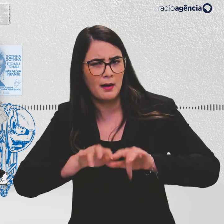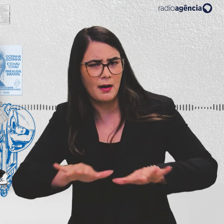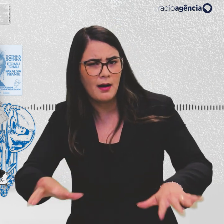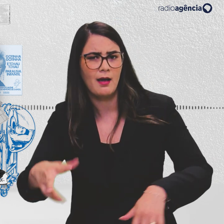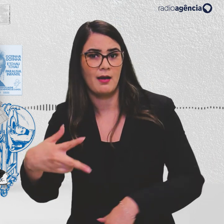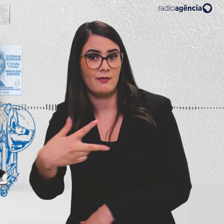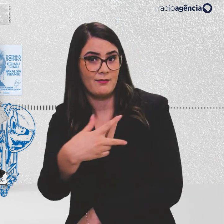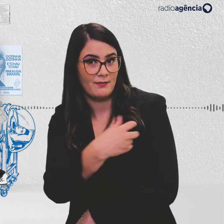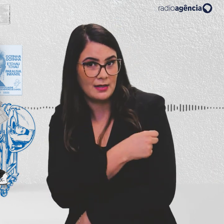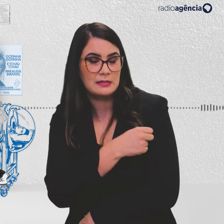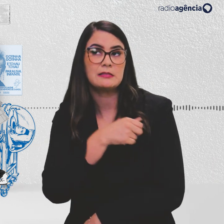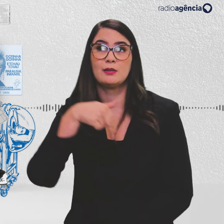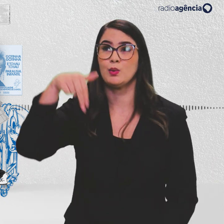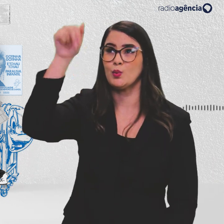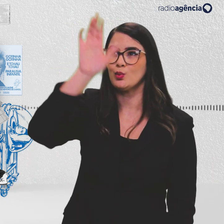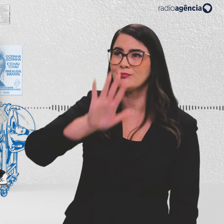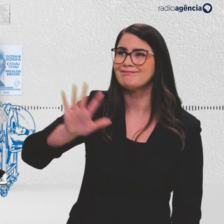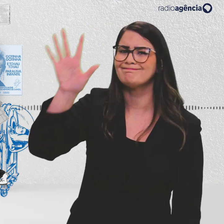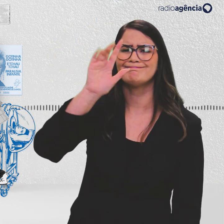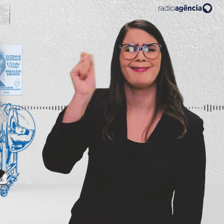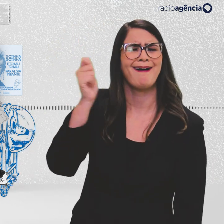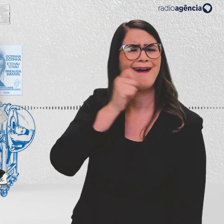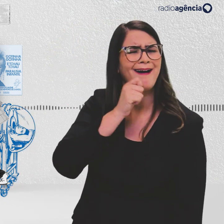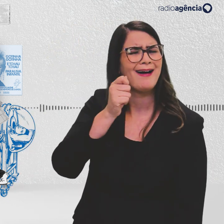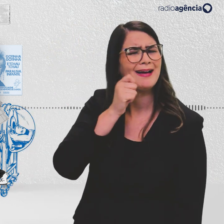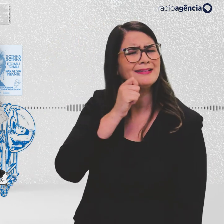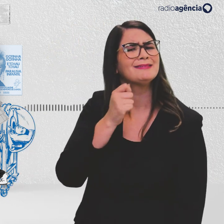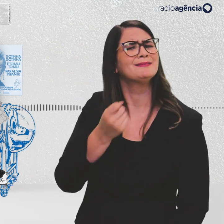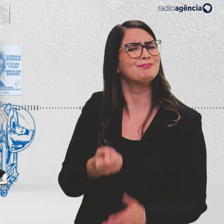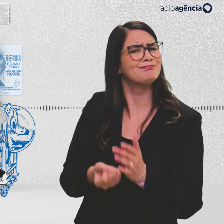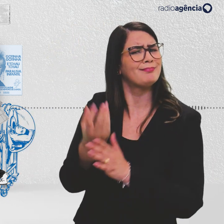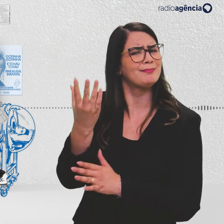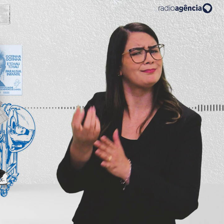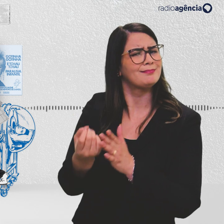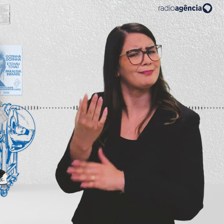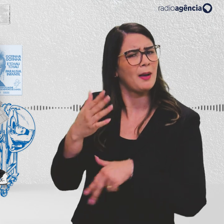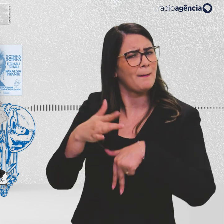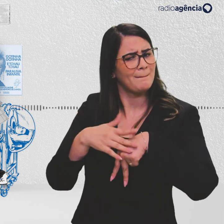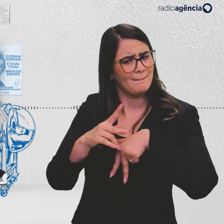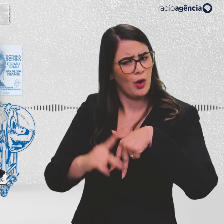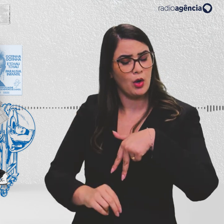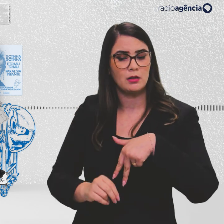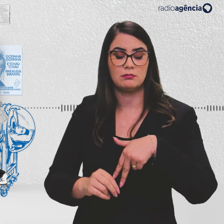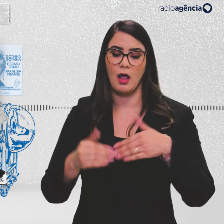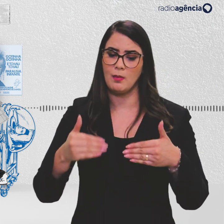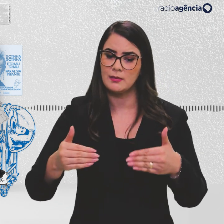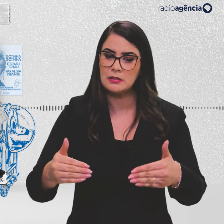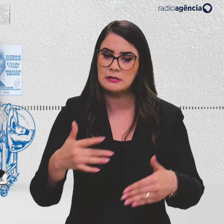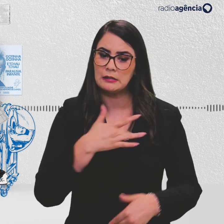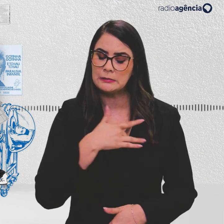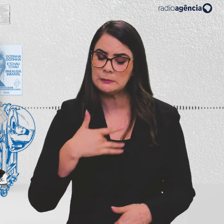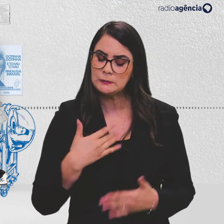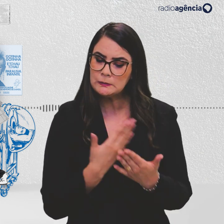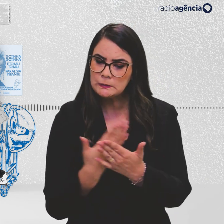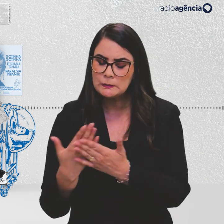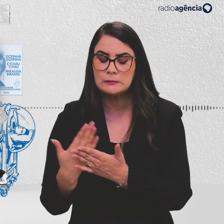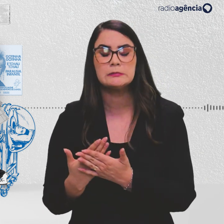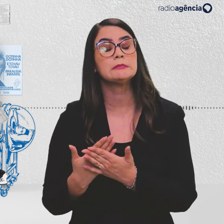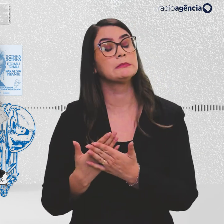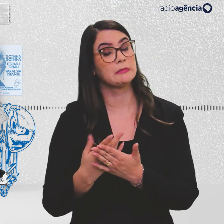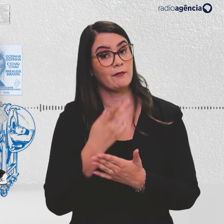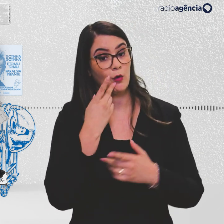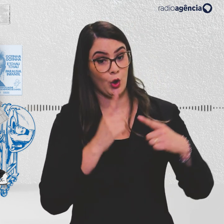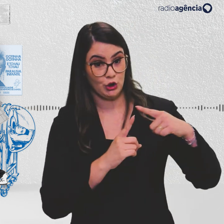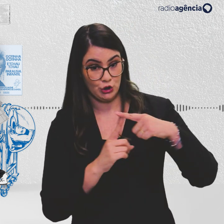vacinais, no Nordeste ainda tinha casos. O Ministério da Saúde, estudando isso, chegou à conclusão que o tipo